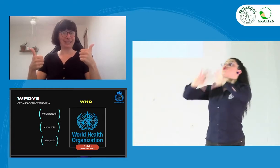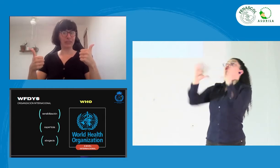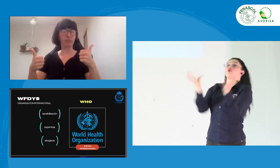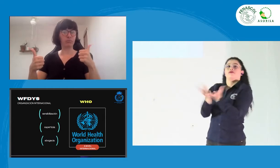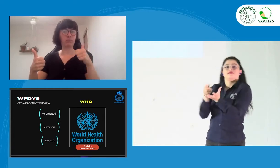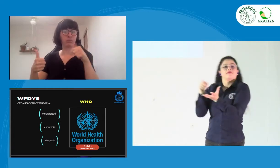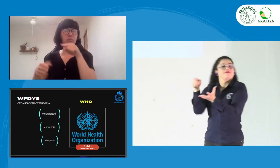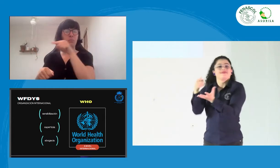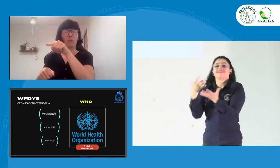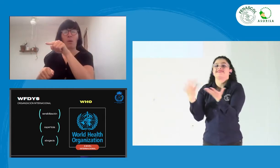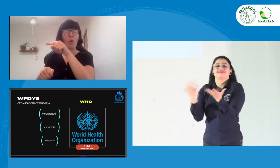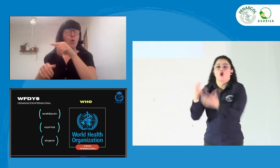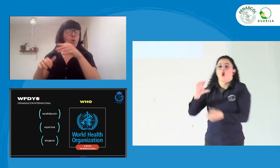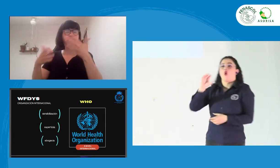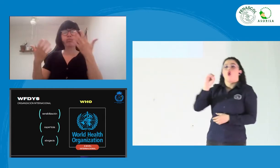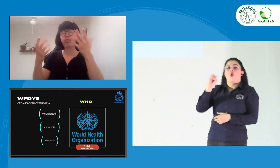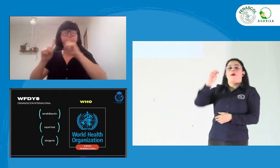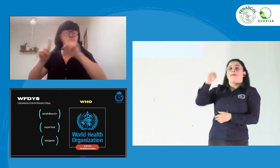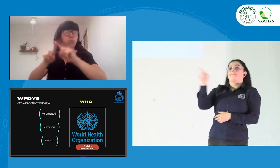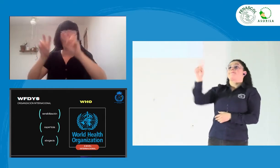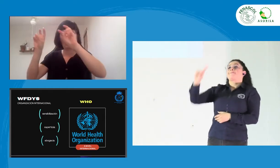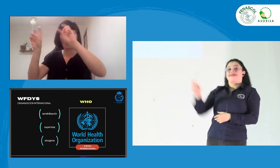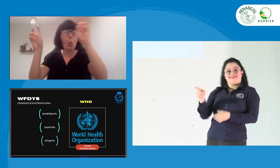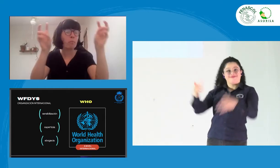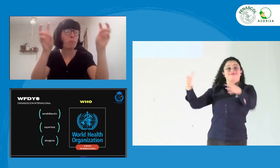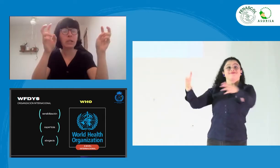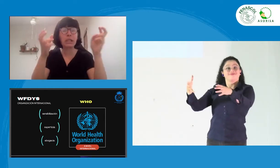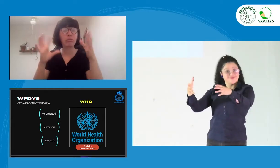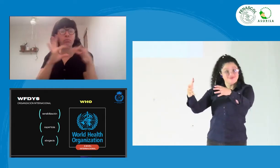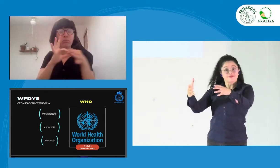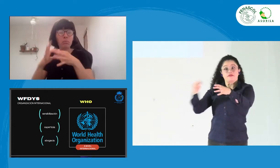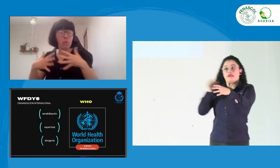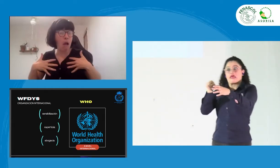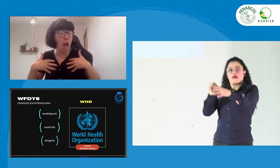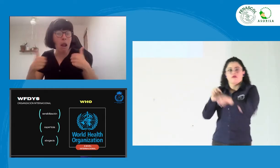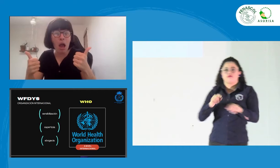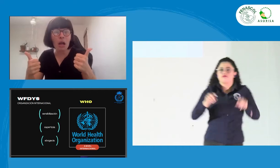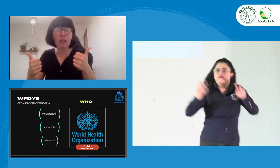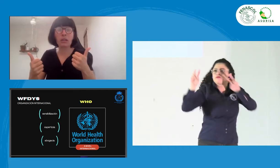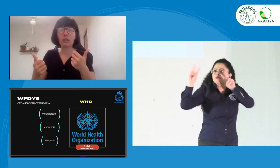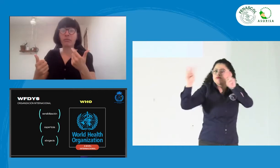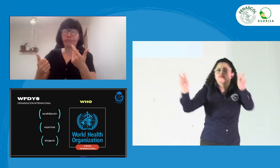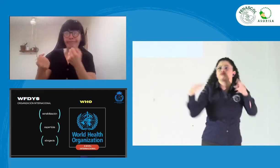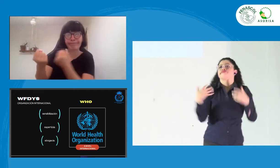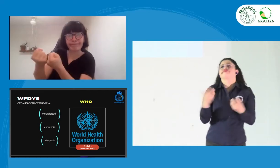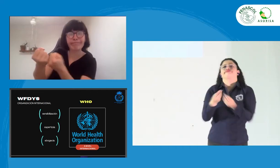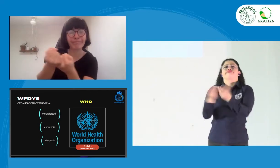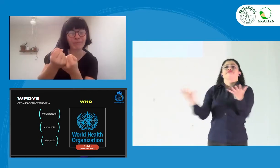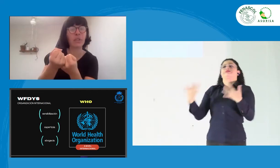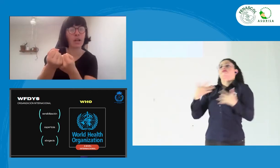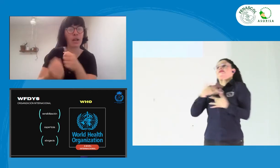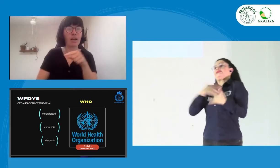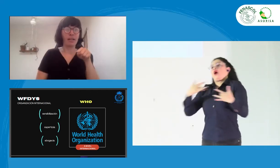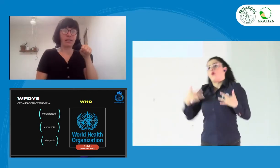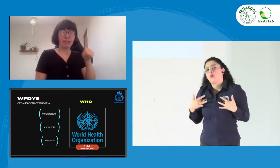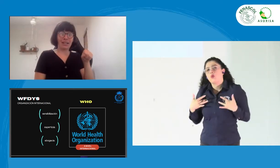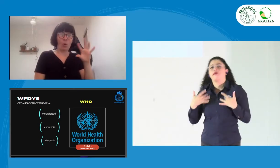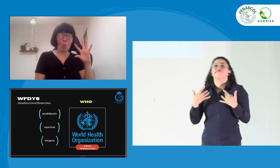hablamos con la Organización Mundial de la Salud, la OMS. Y buscando hablar acerca de diferentes